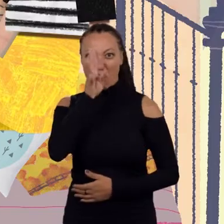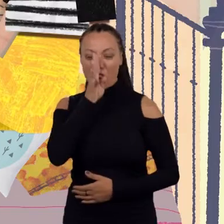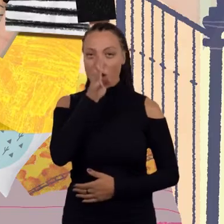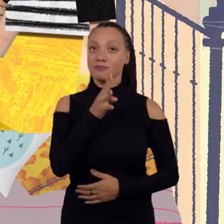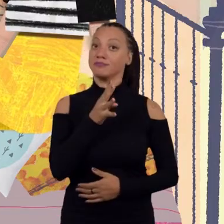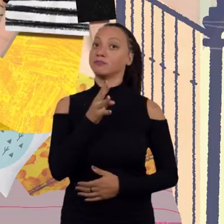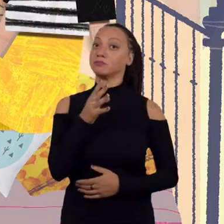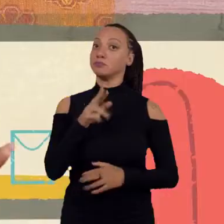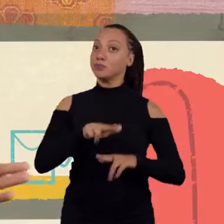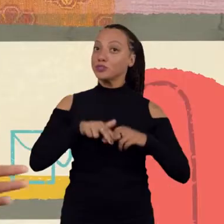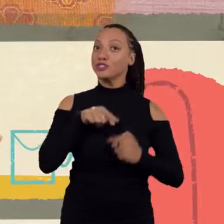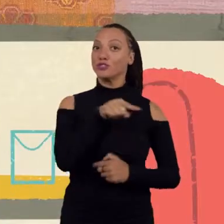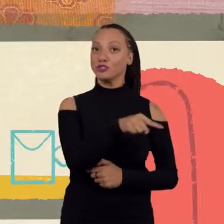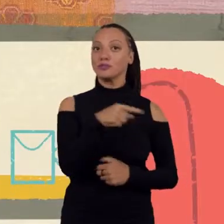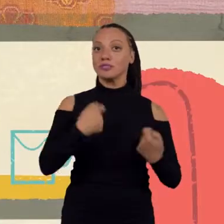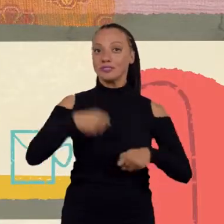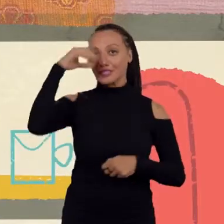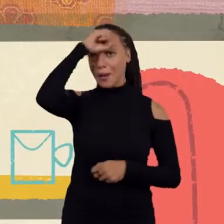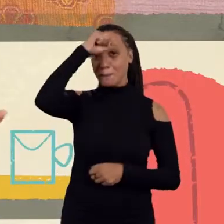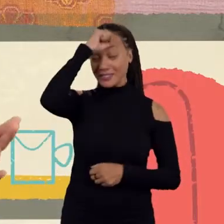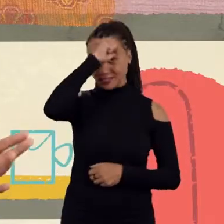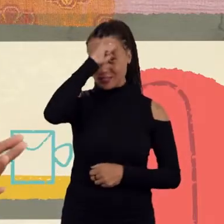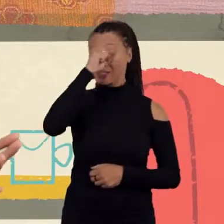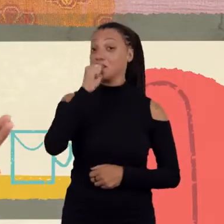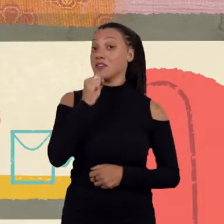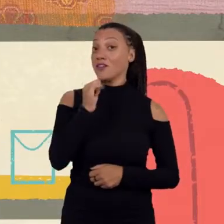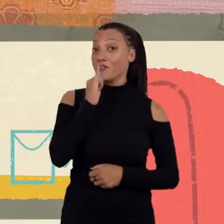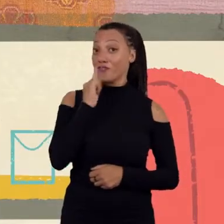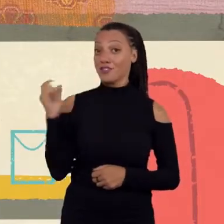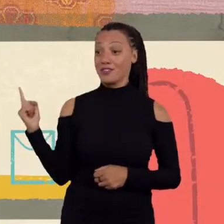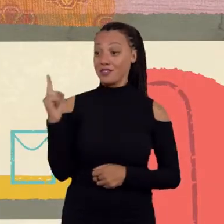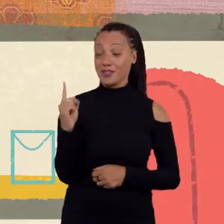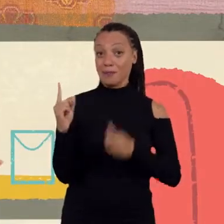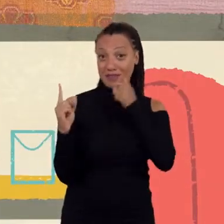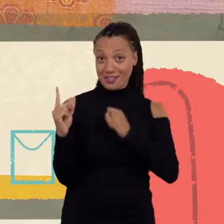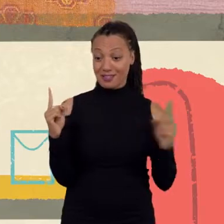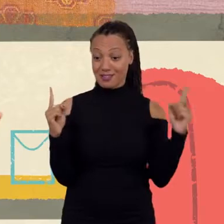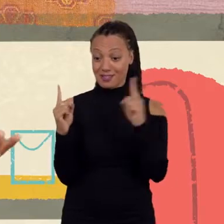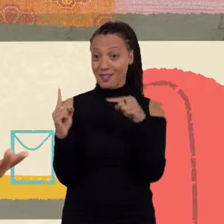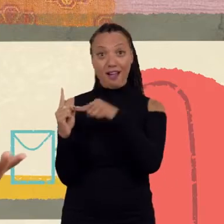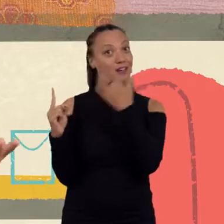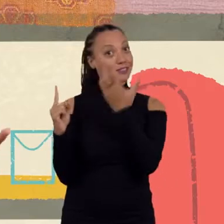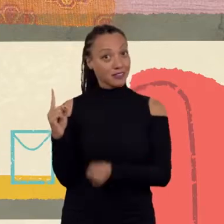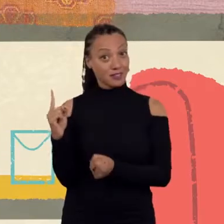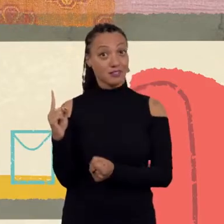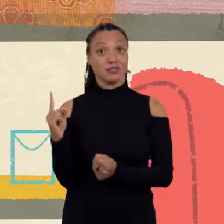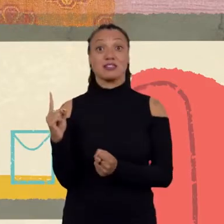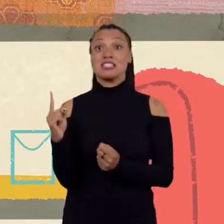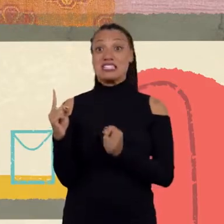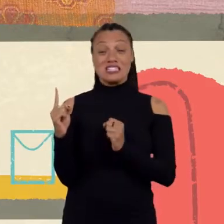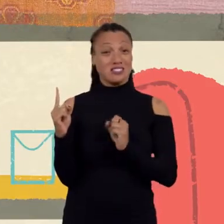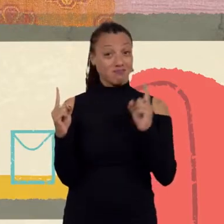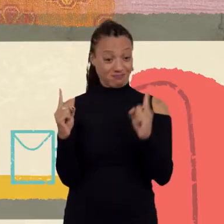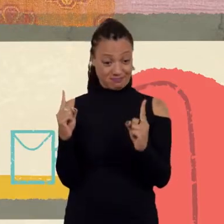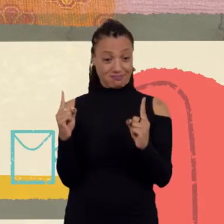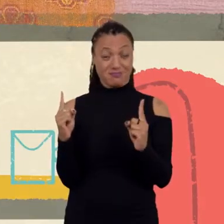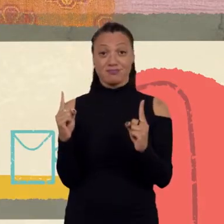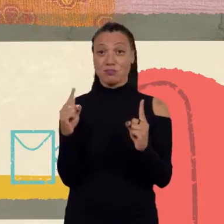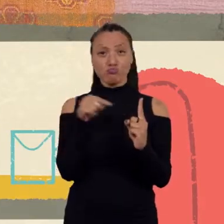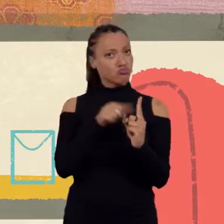também tem que aprender que ele vai pegar a menina se a menina quiser. Óbvio. Se a menina não quiser, ele não pega ninguém. E ele não vai deixar de ser menino por causa disso. Ele não vai